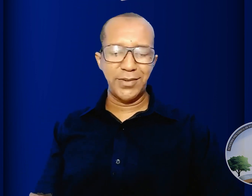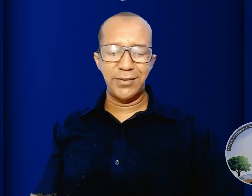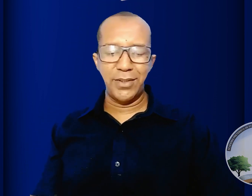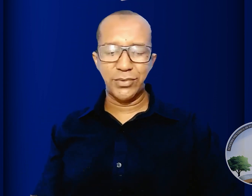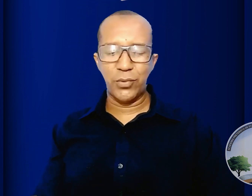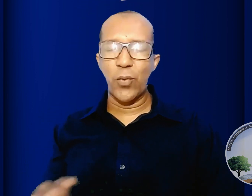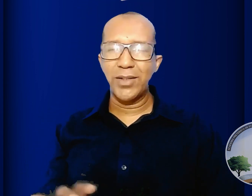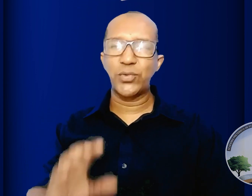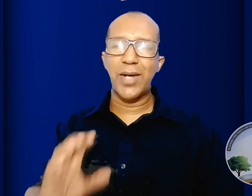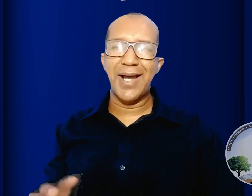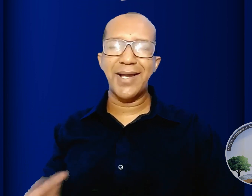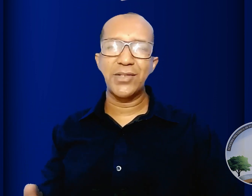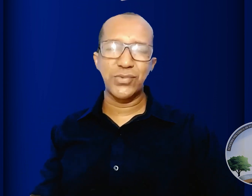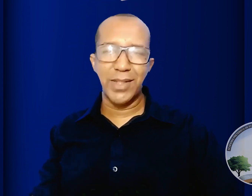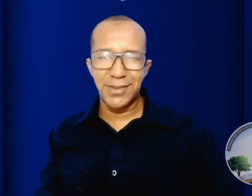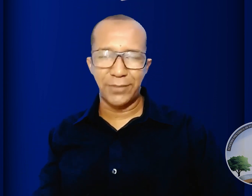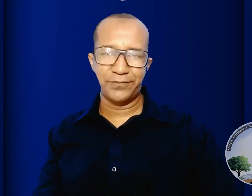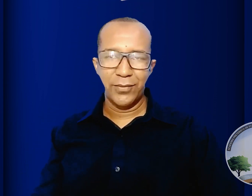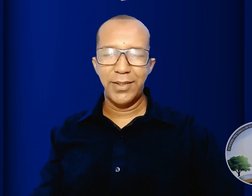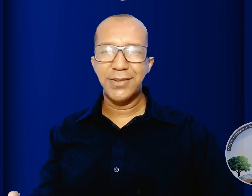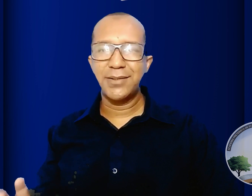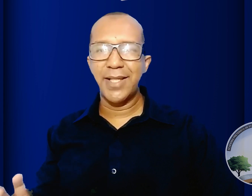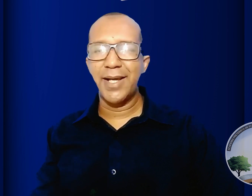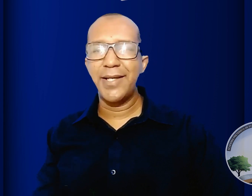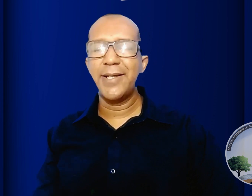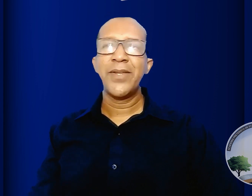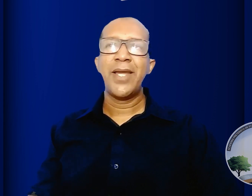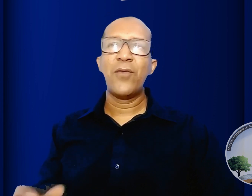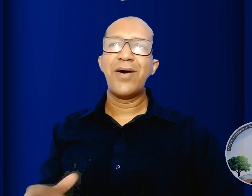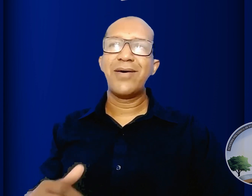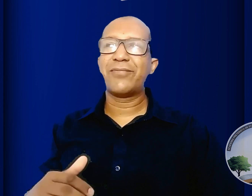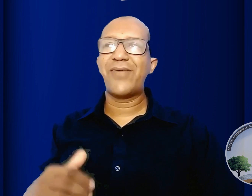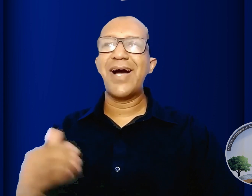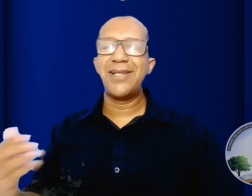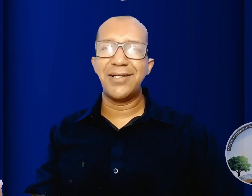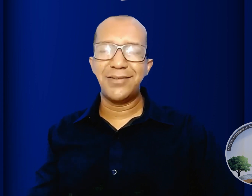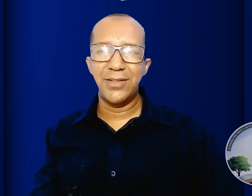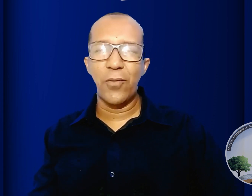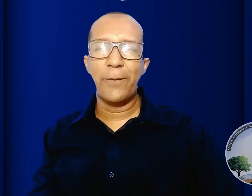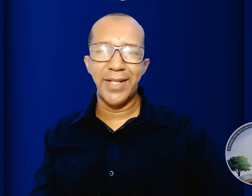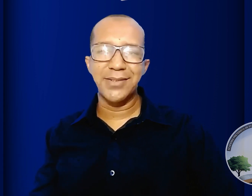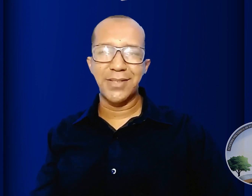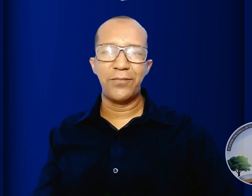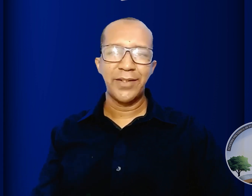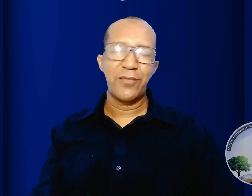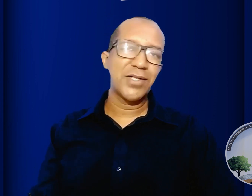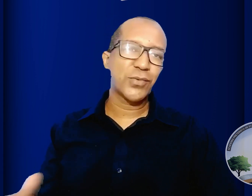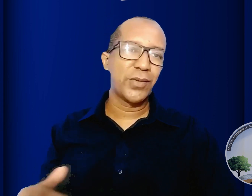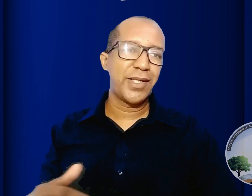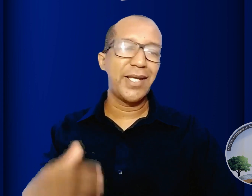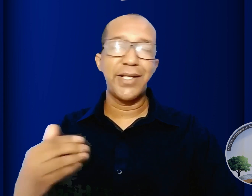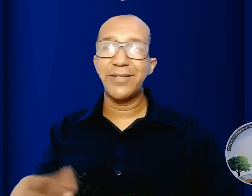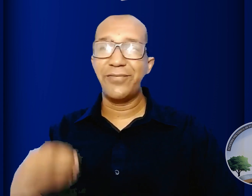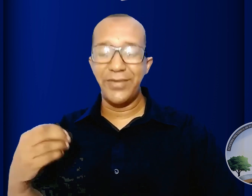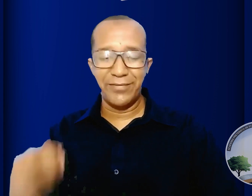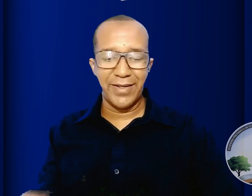de Deus quanto a ressurreição o que se tem aí é uma falha de compreensão que faz com que a igreja viva